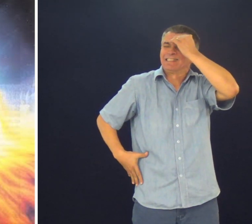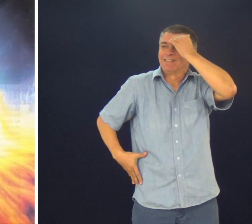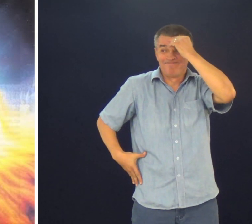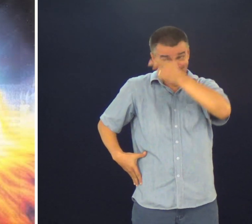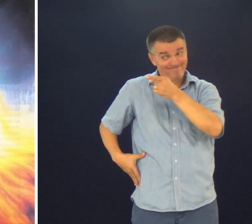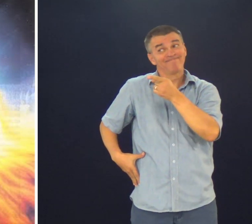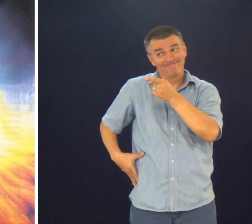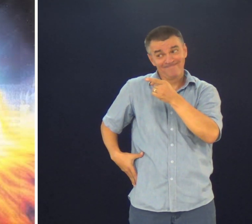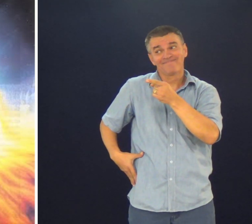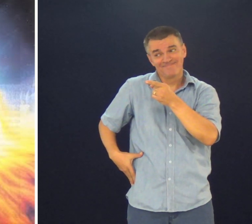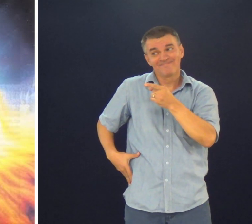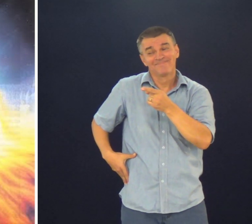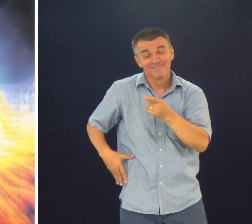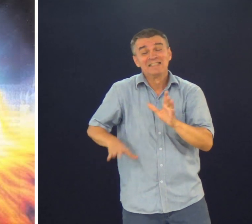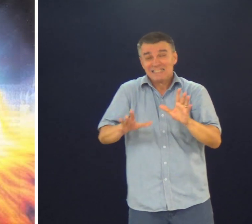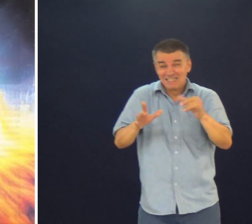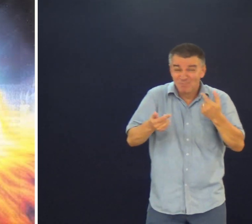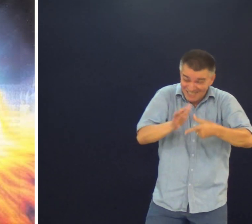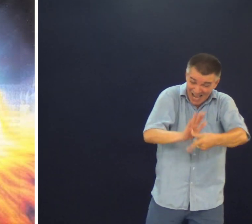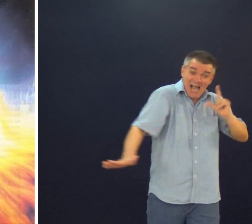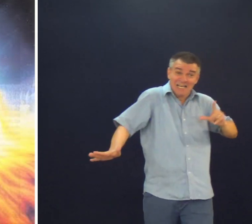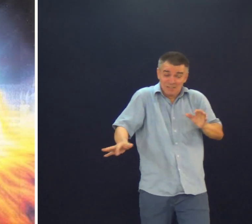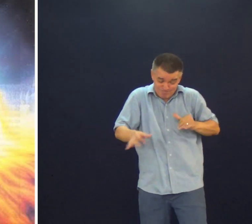Quando chegar o dia Que nós iremos para o céu O seu tempo acabou